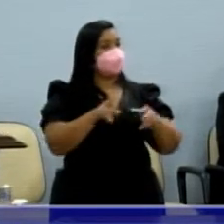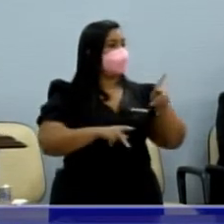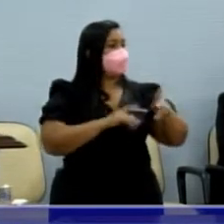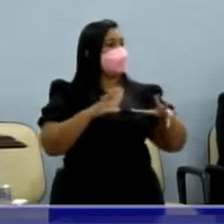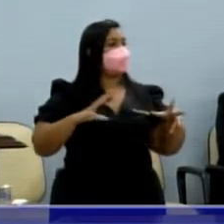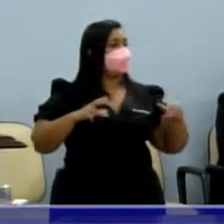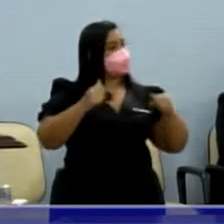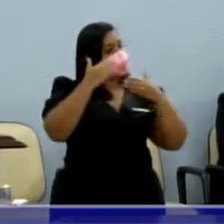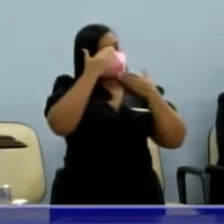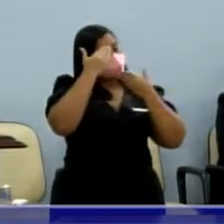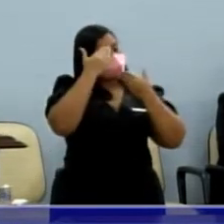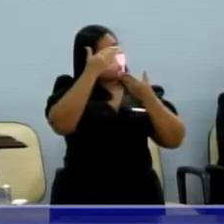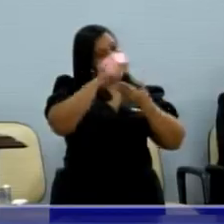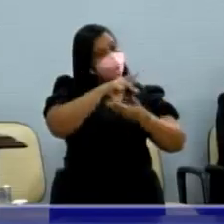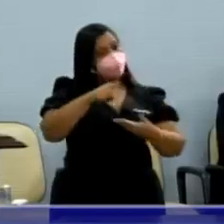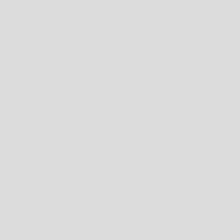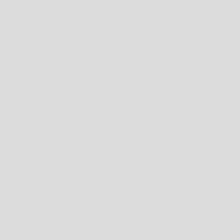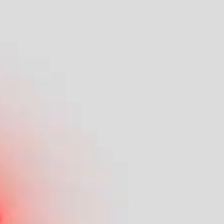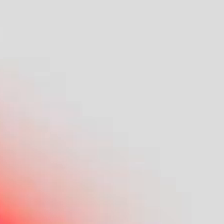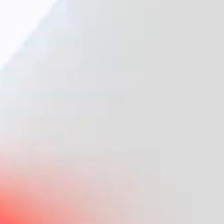população. Obrigado, presidente.